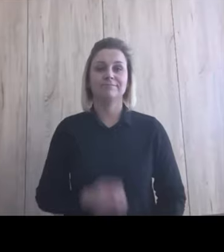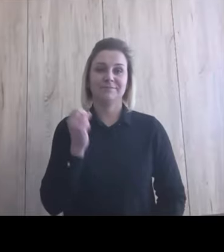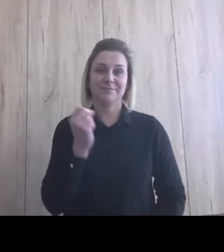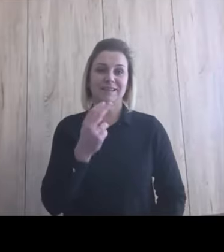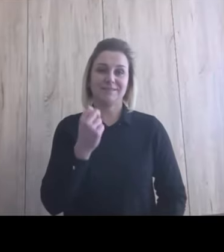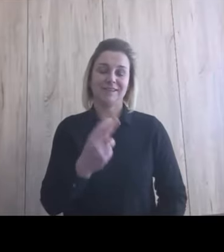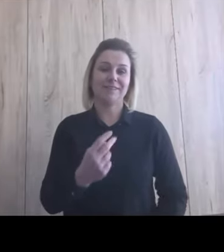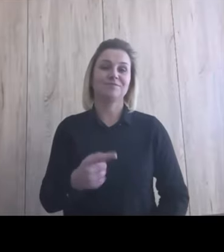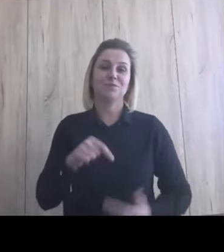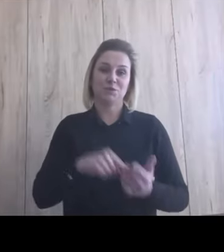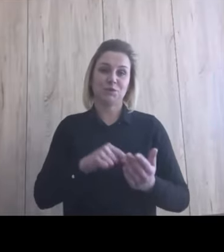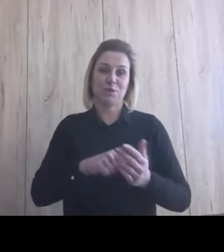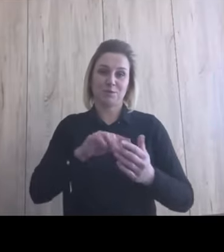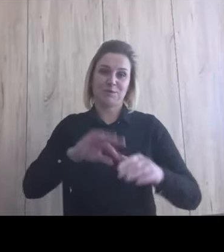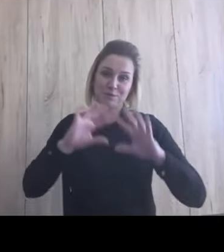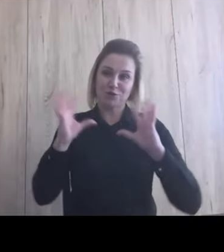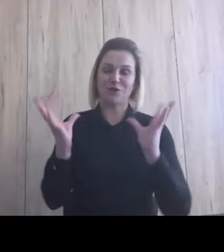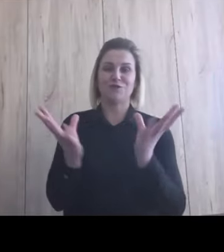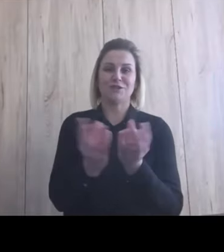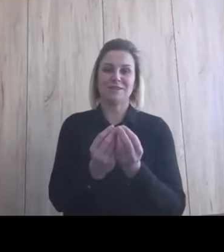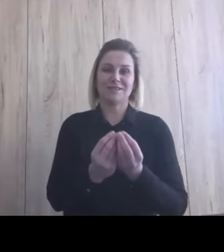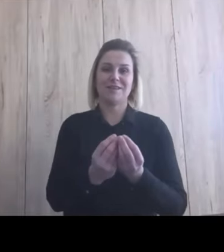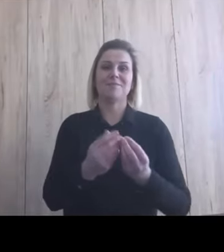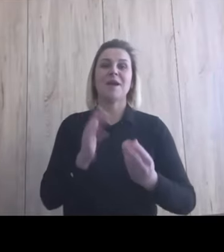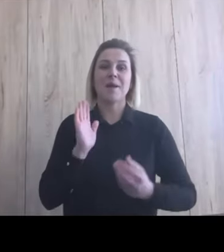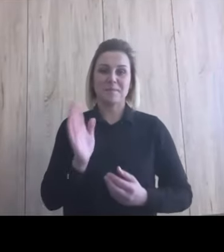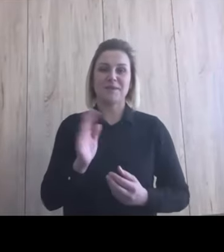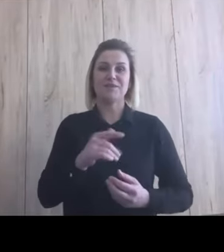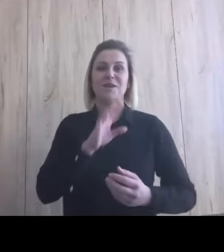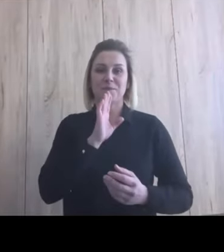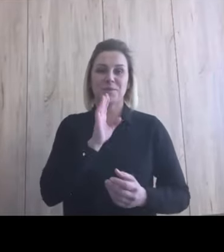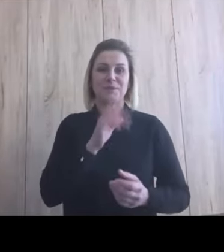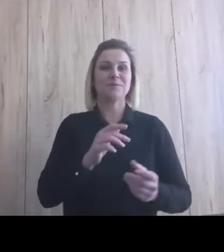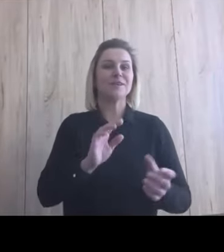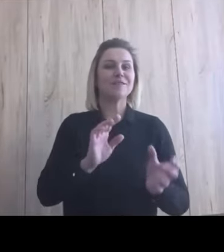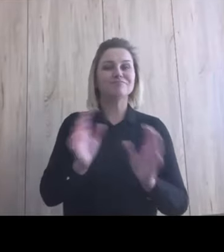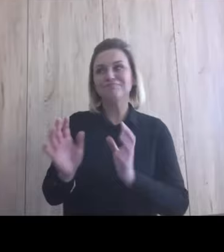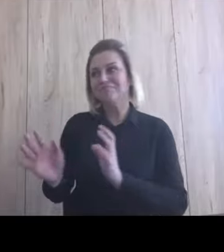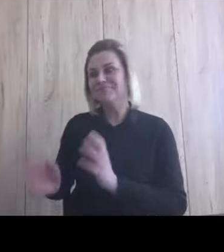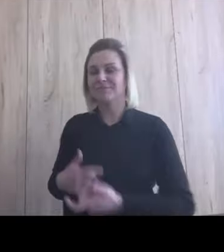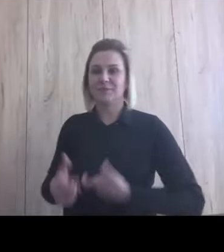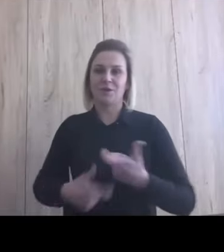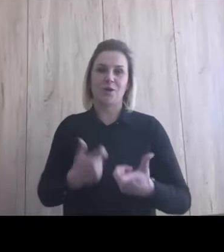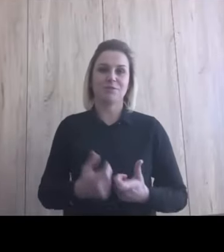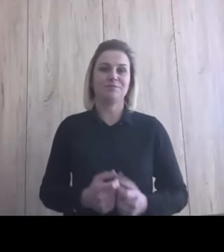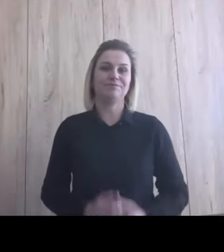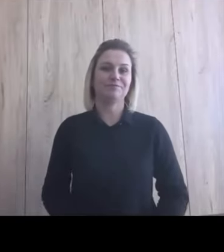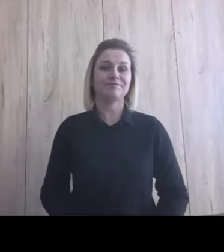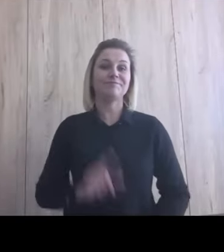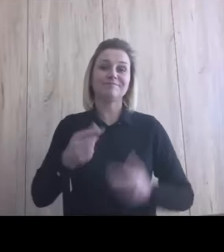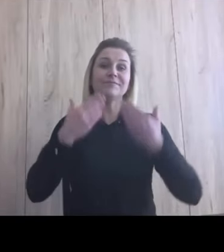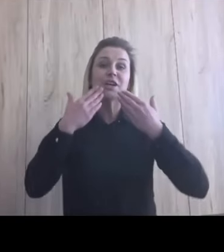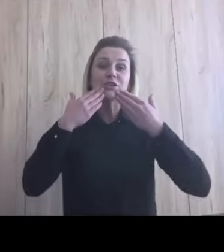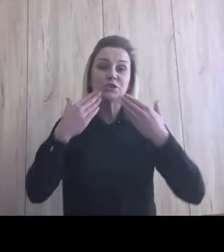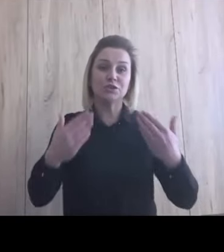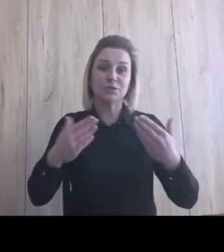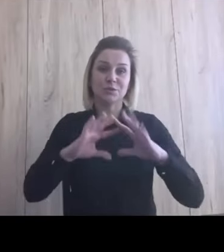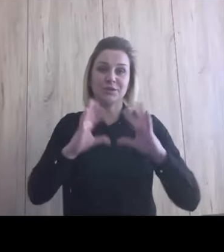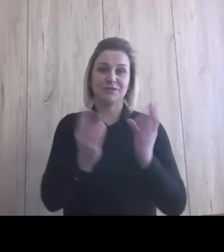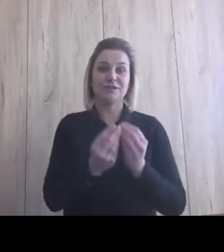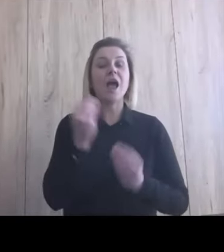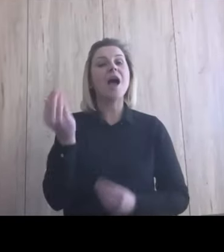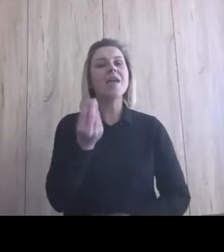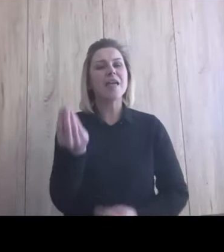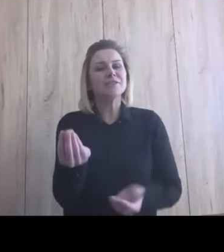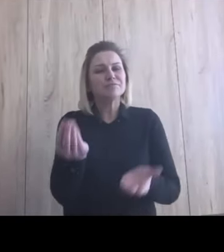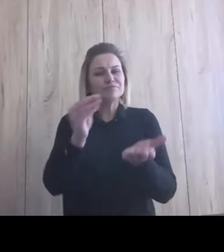wyzwanie przed nami wszystkimi. Będziemy pewnie je zaopiekowywać. Okej, no to w takim razie dziękuję Państwu. Jeszcze dodam tylko na